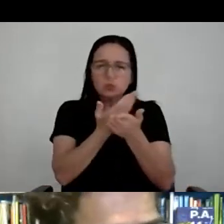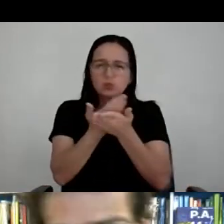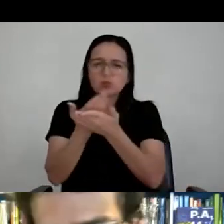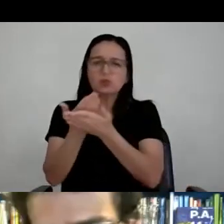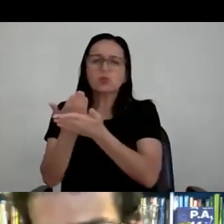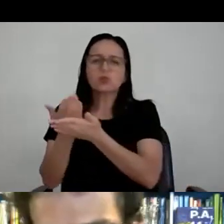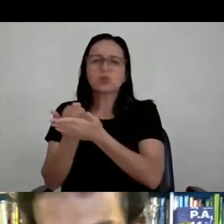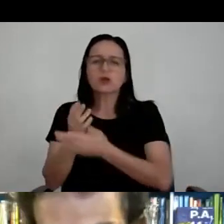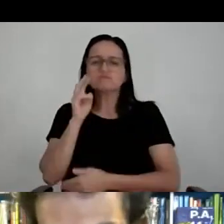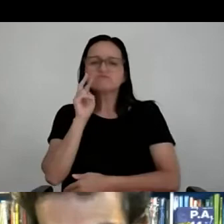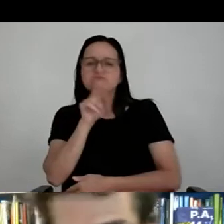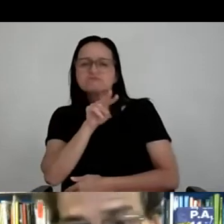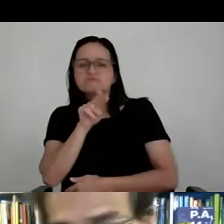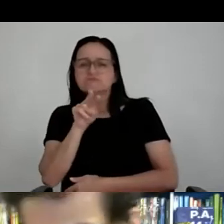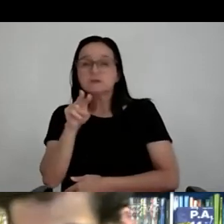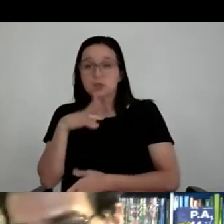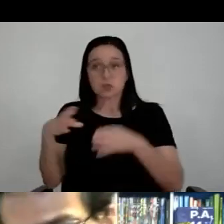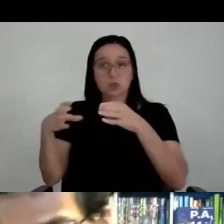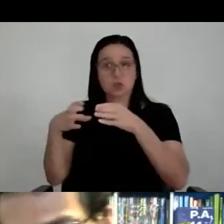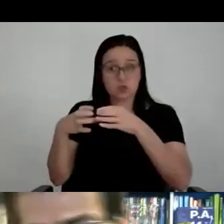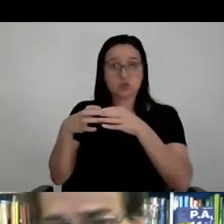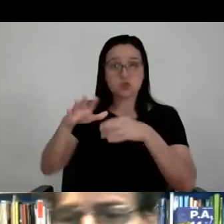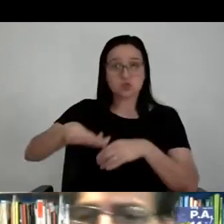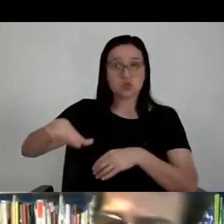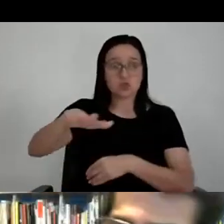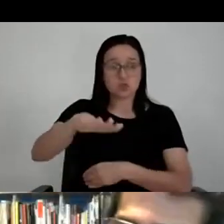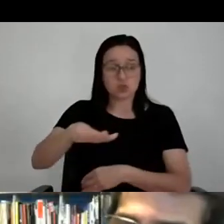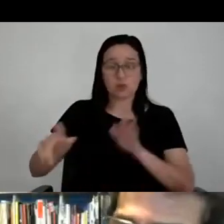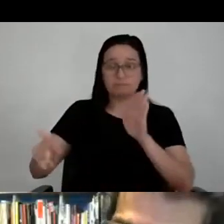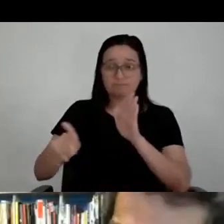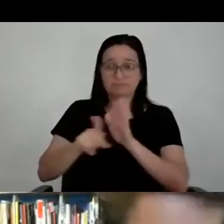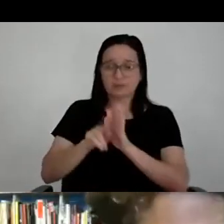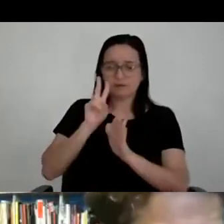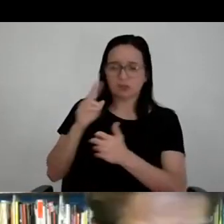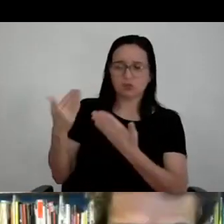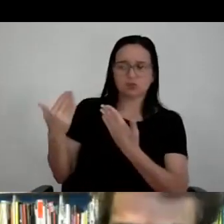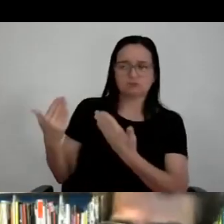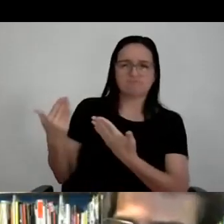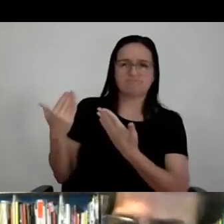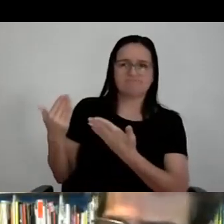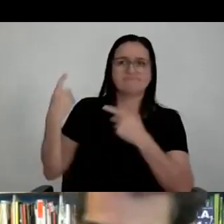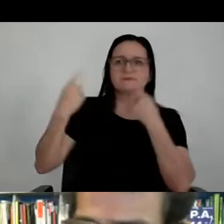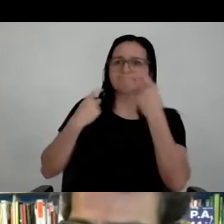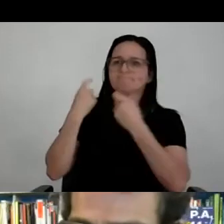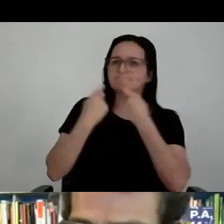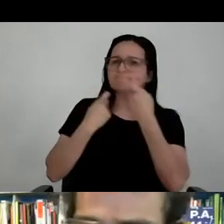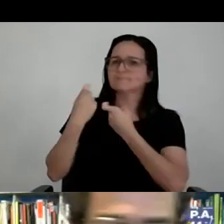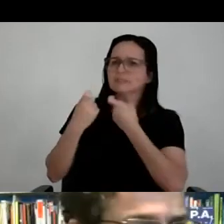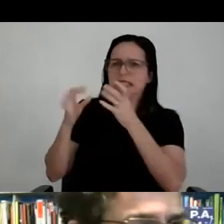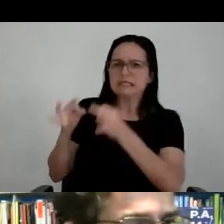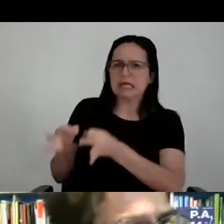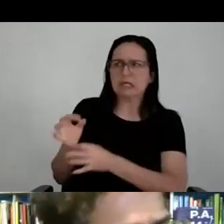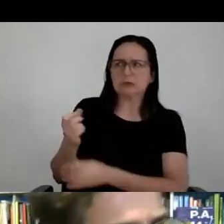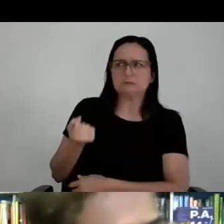via da parte da direção do festival, da parte da equipe técnica, muita desconfiança, muita preocupação em saber se esse negócio ia dar certo.